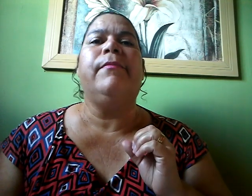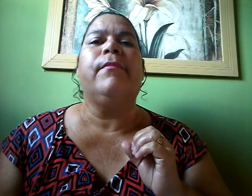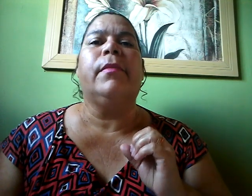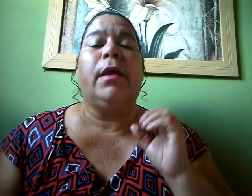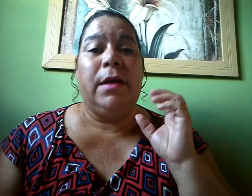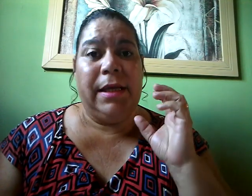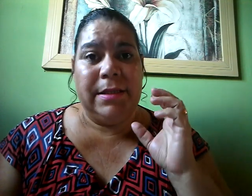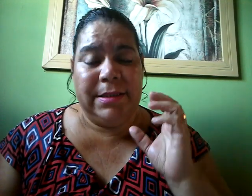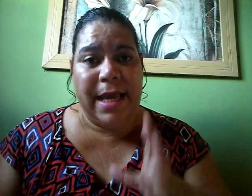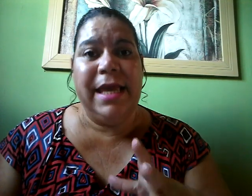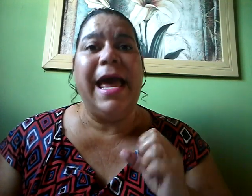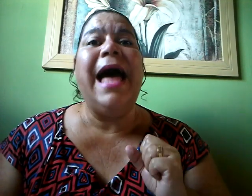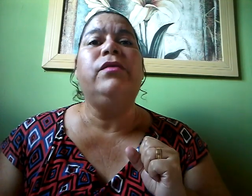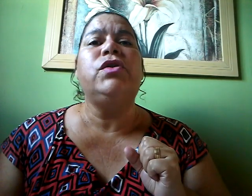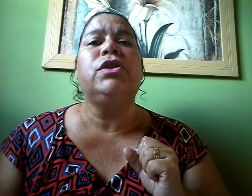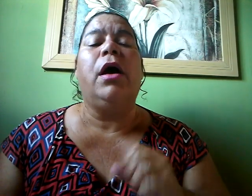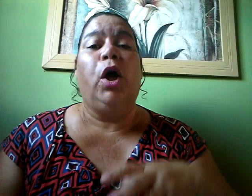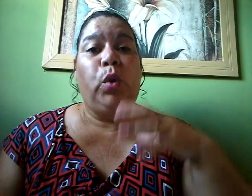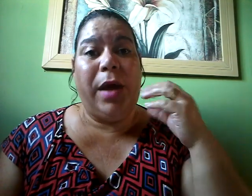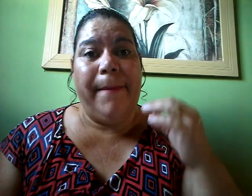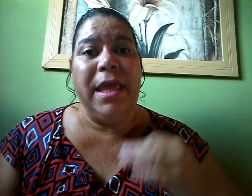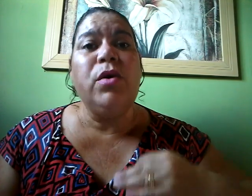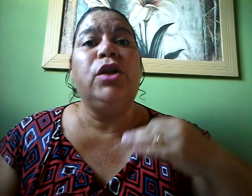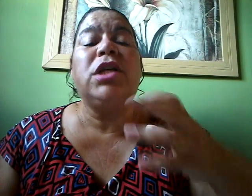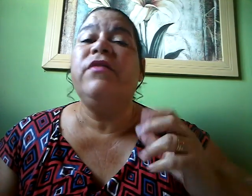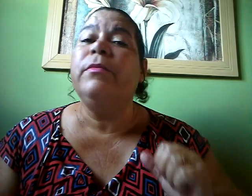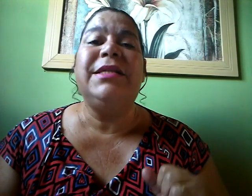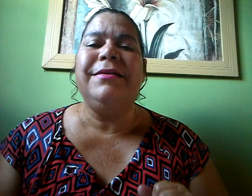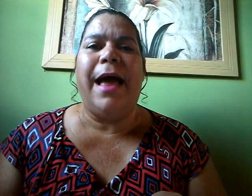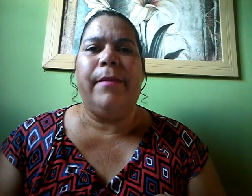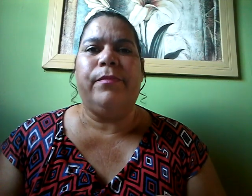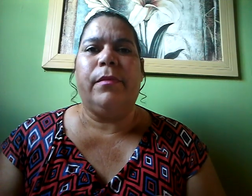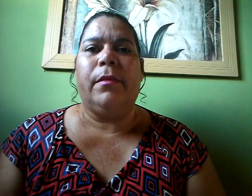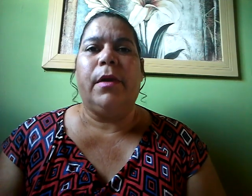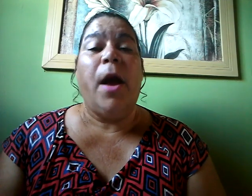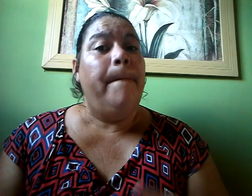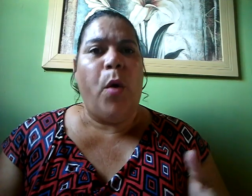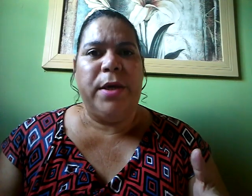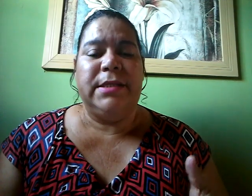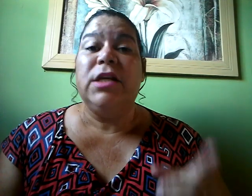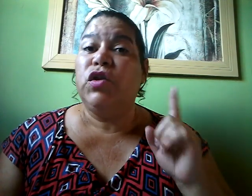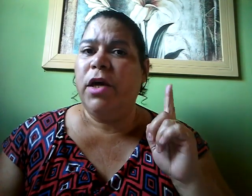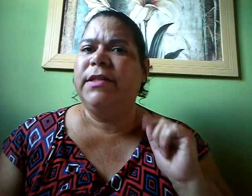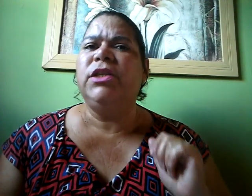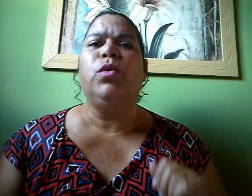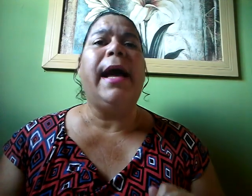Ser guiados No caminho que nós devemos andar Pois só existe um